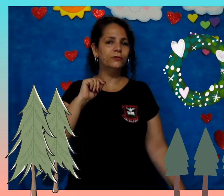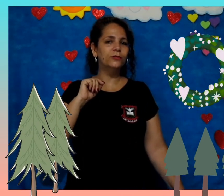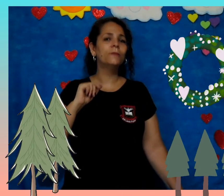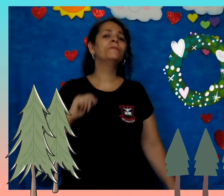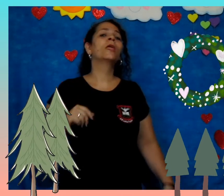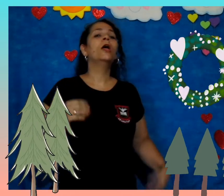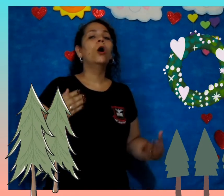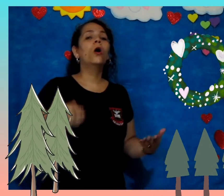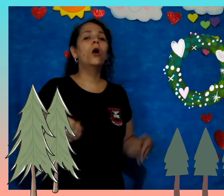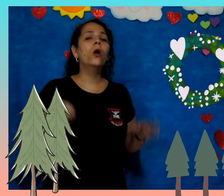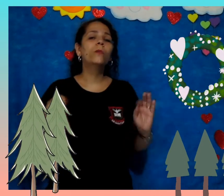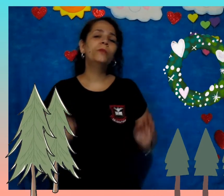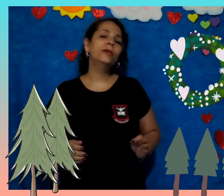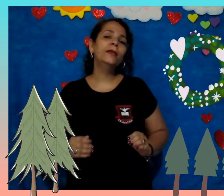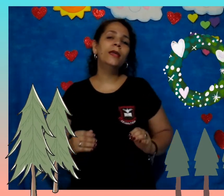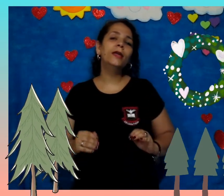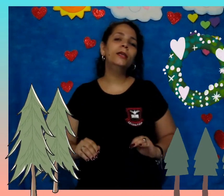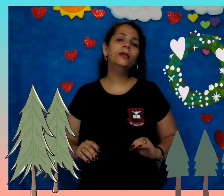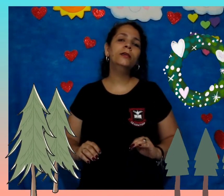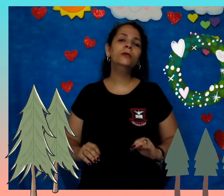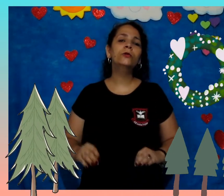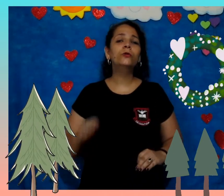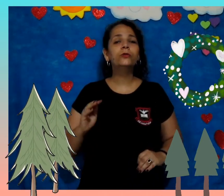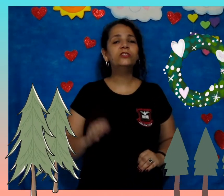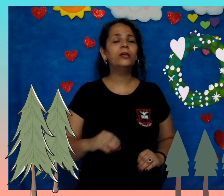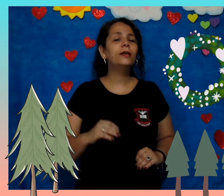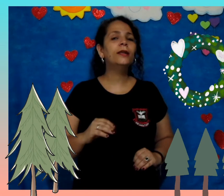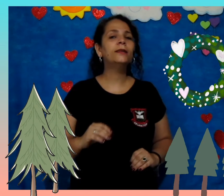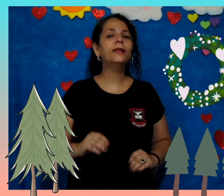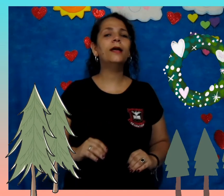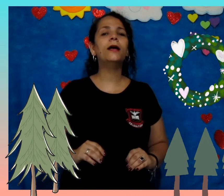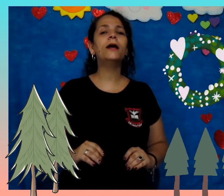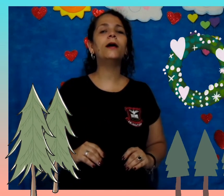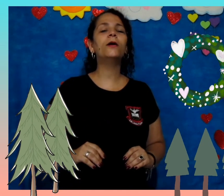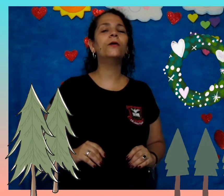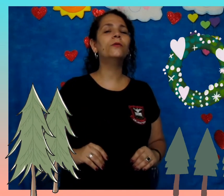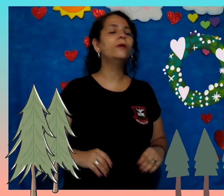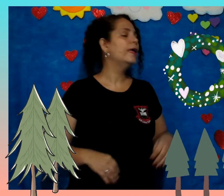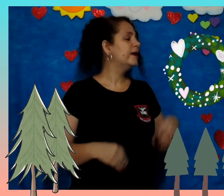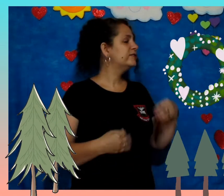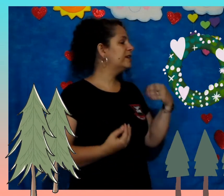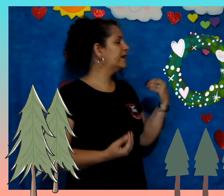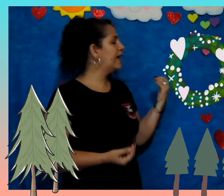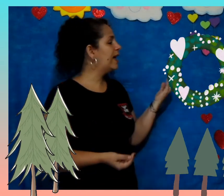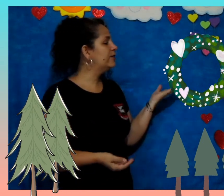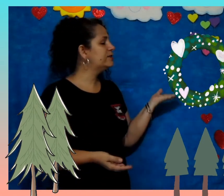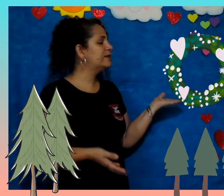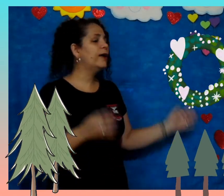Oh, Pinheirinho de Natal, de galhos tão